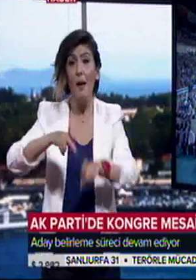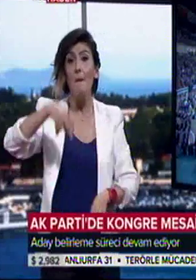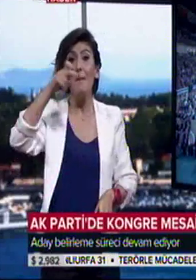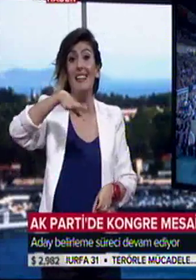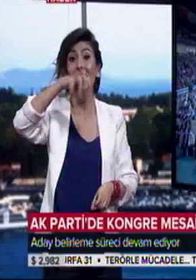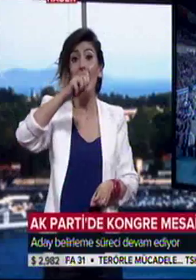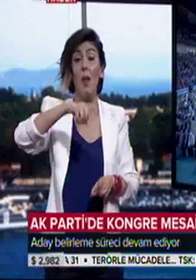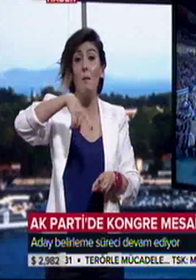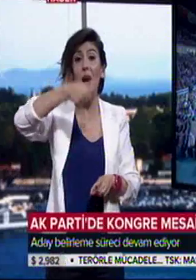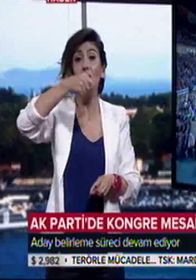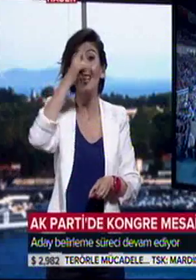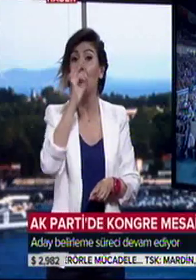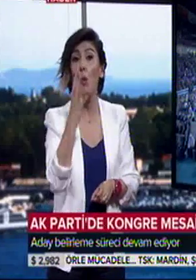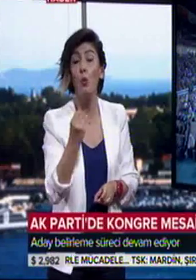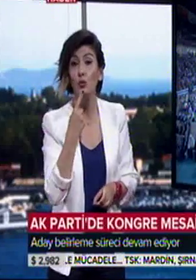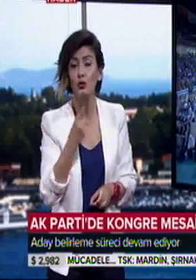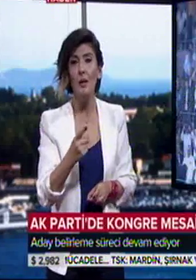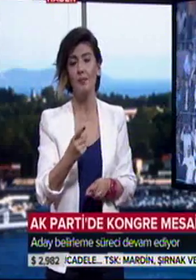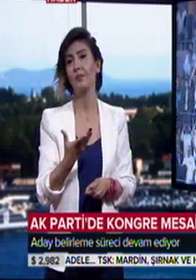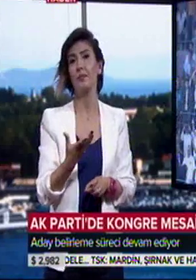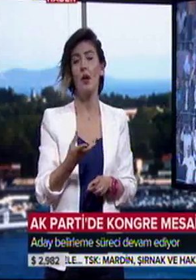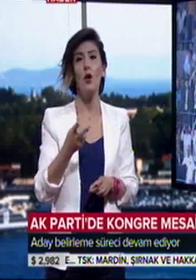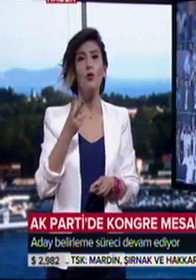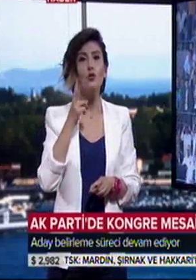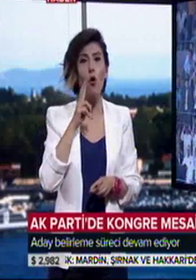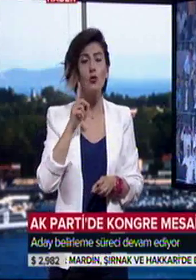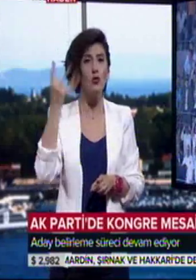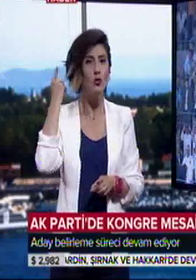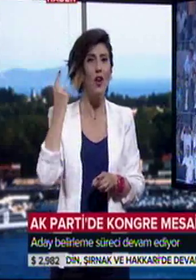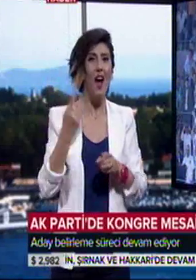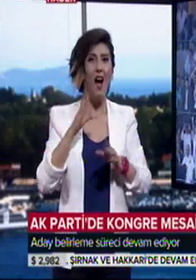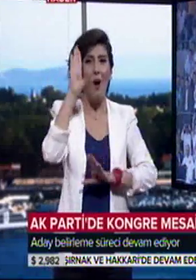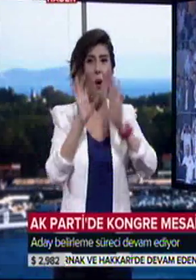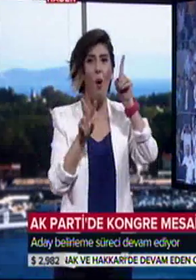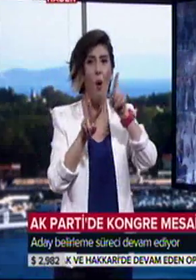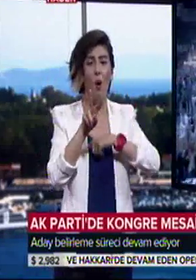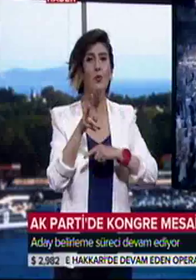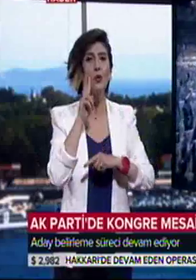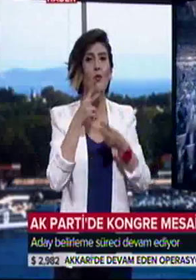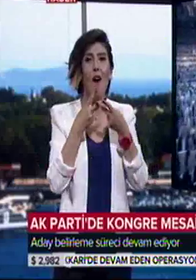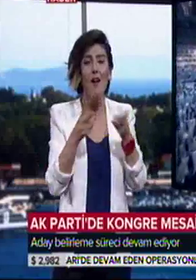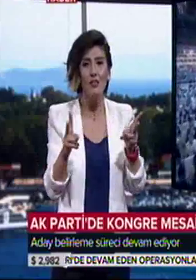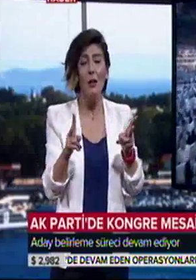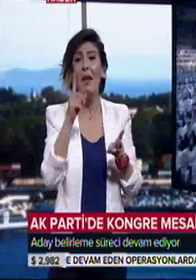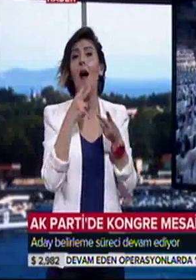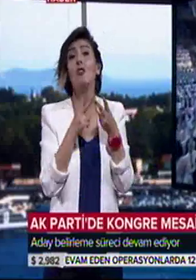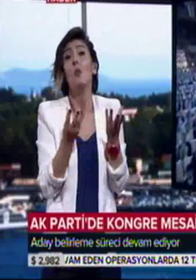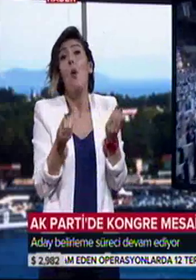dün temayi yoklamaları sona ermişti ve sonuçlar da dün akşam netleşmişti. Ancak bir açıklama yapılmamıştı Genel Merkezi'ye